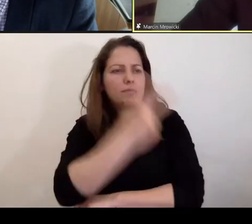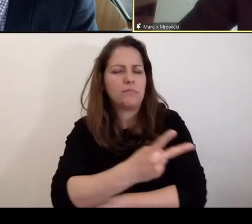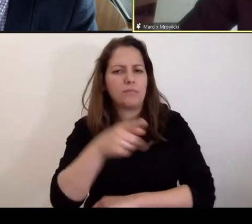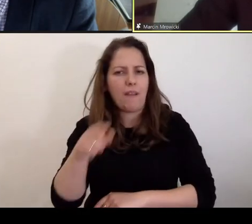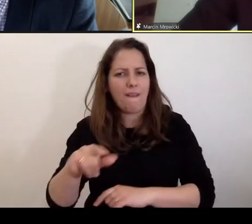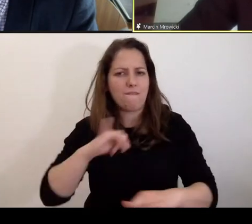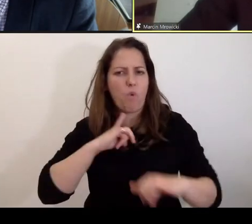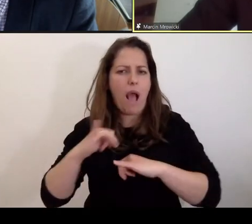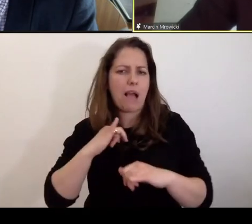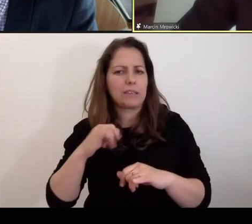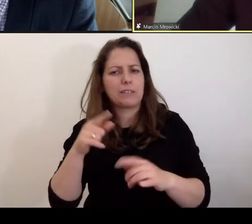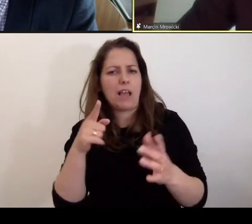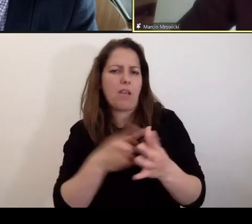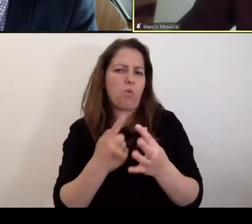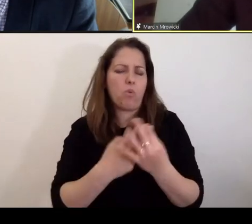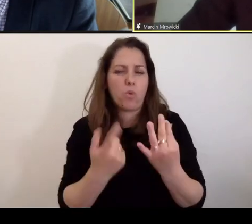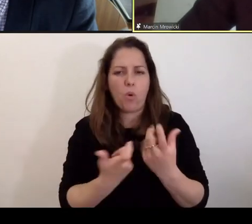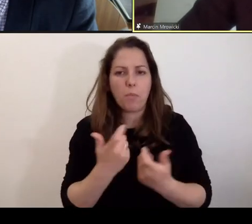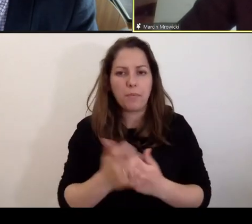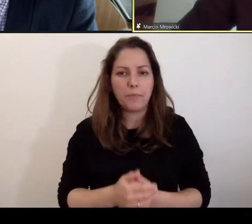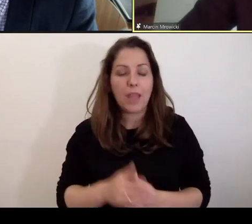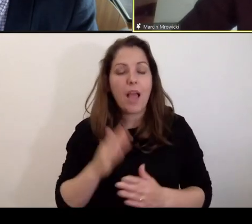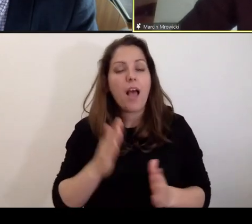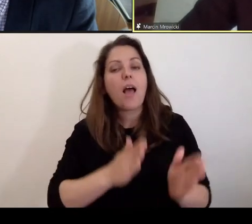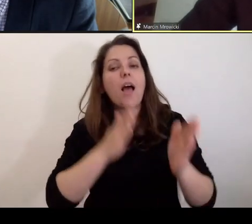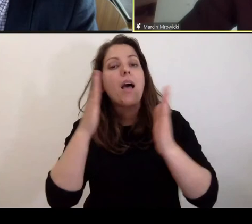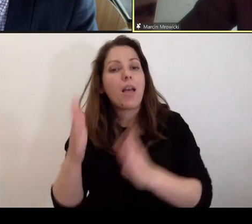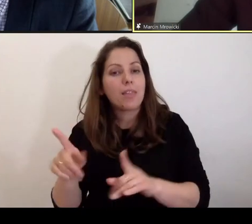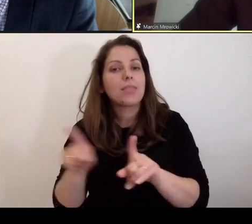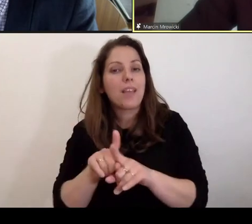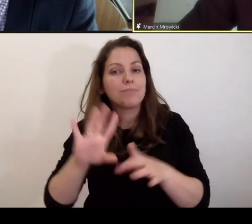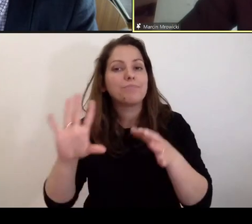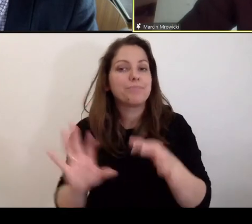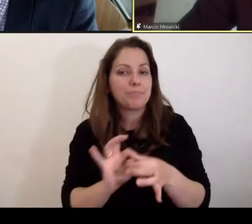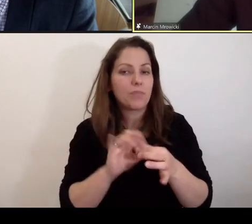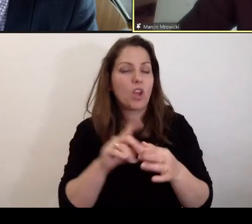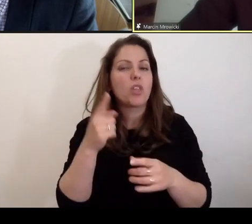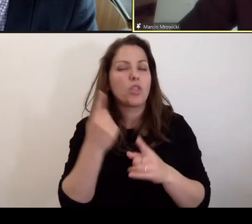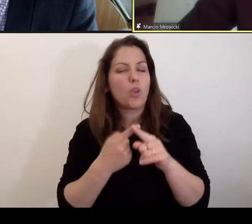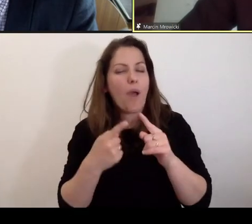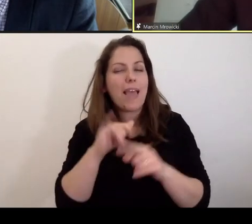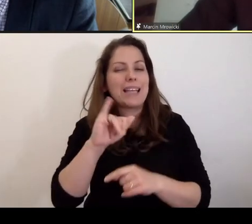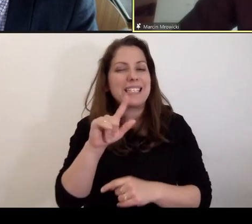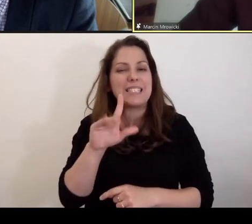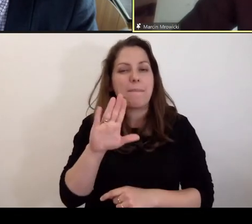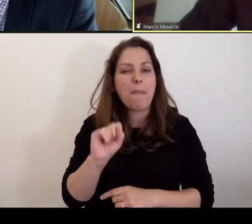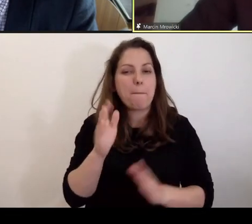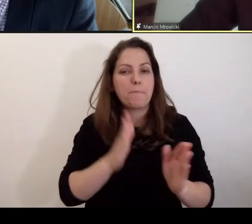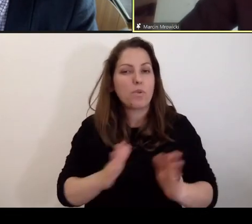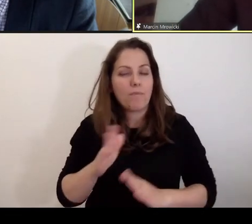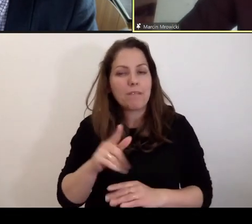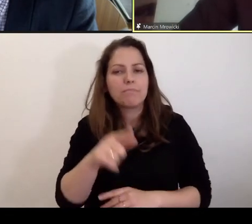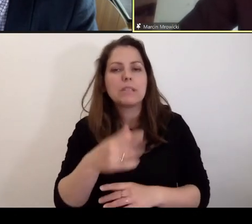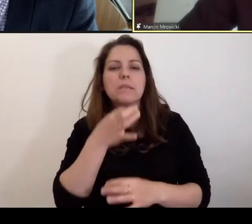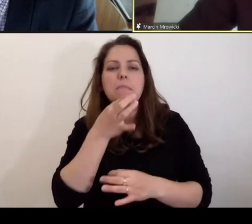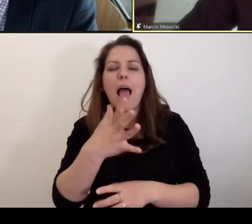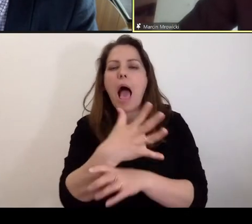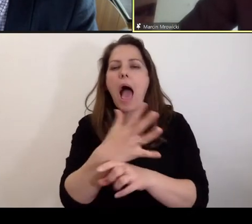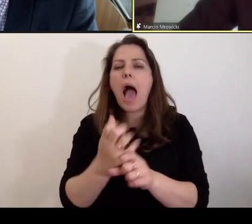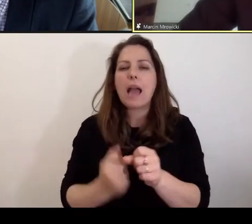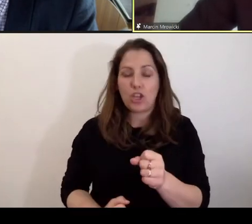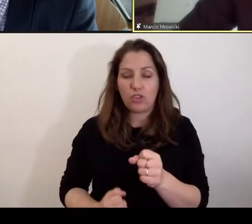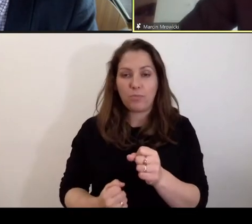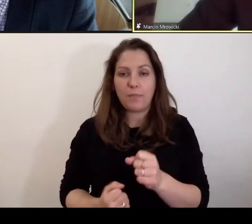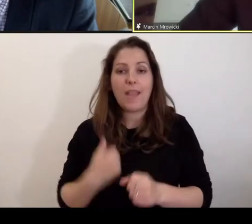władzy. Ale przechodząc dalej, to też ma związek pewnie z Izbą Przygotowawczą, chciałbym zapytać o areszt, bo wiadomo, że